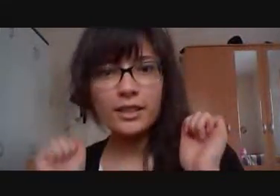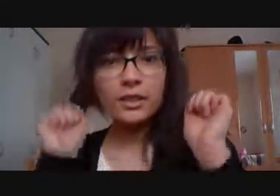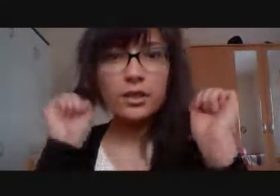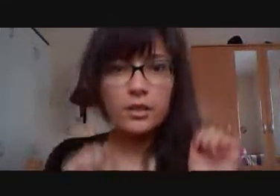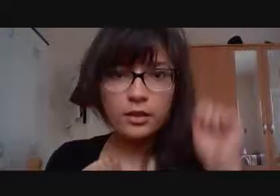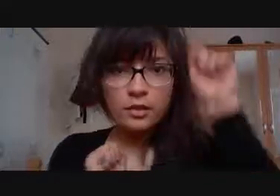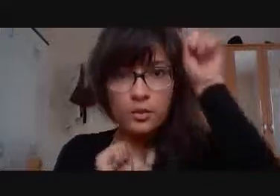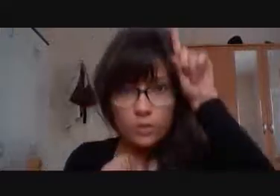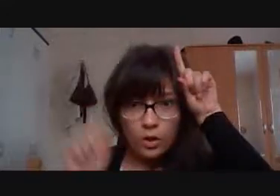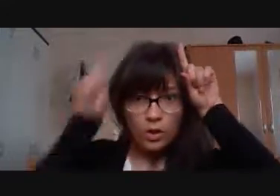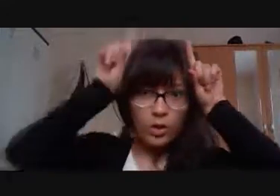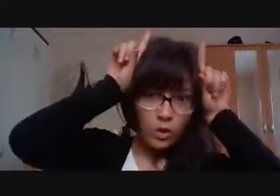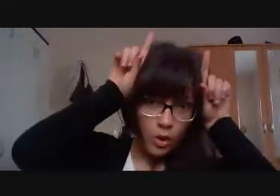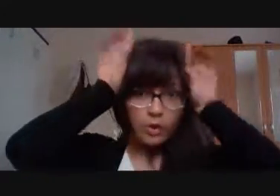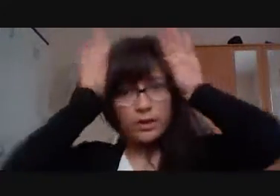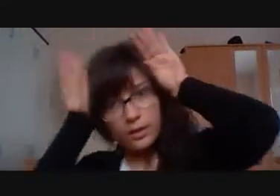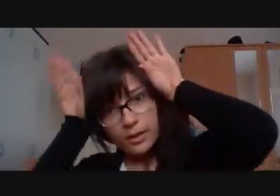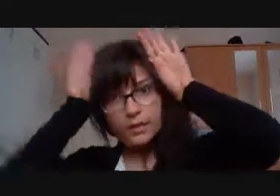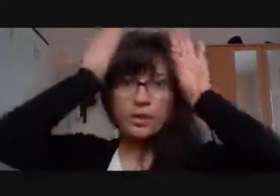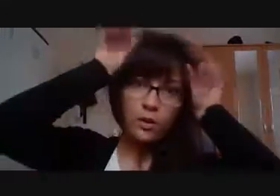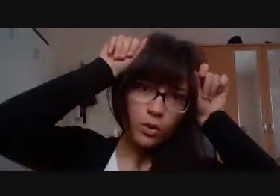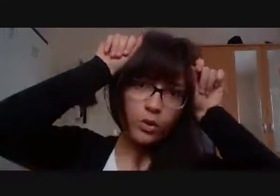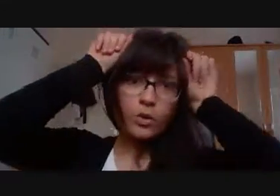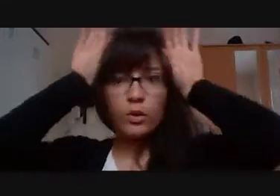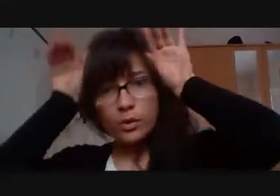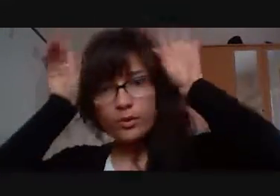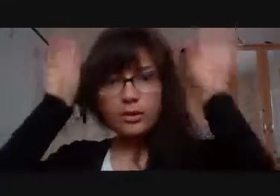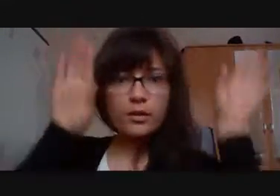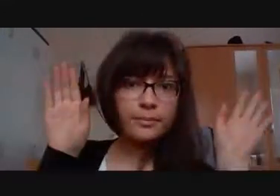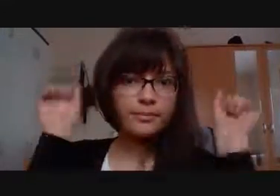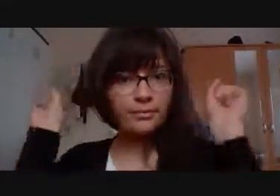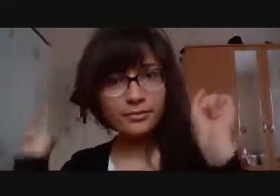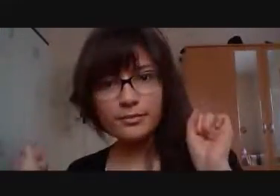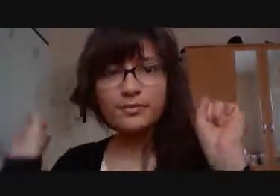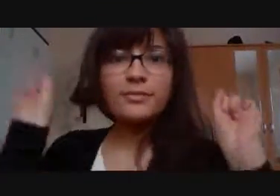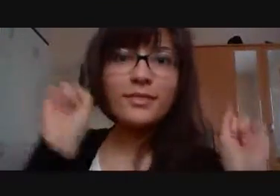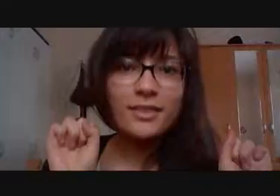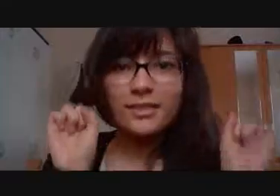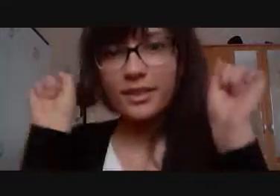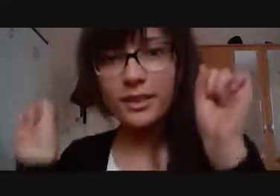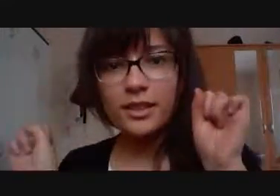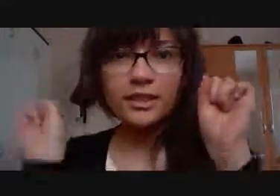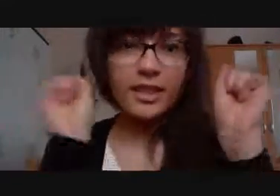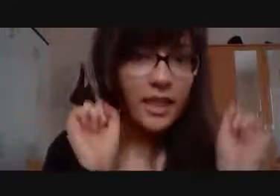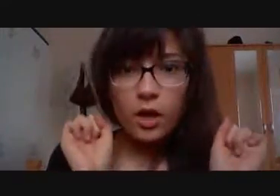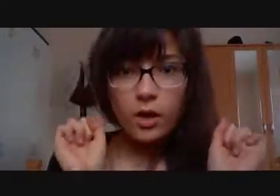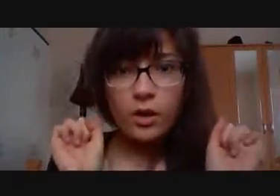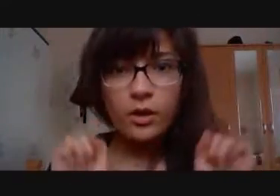걸고 조금 약속해 줘요 스태스 할 때 나 혼자 내버려 두시 않기요